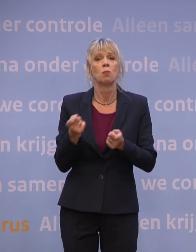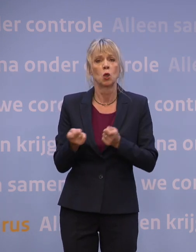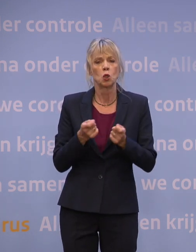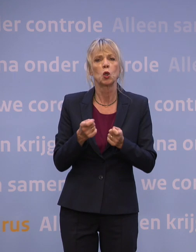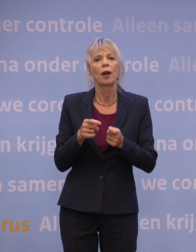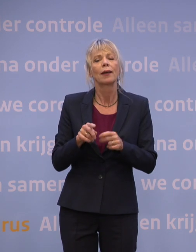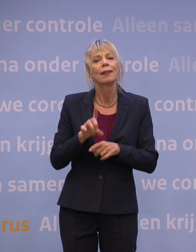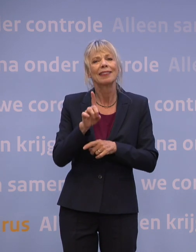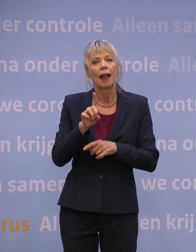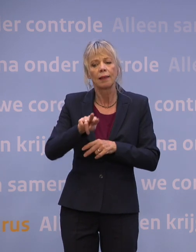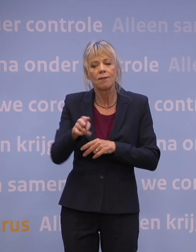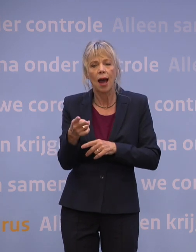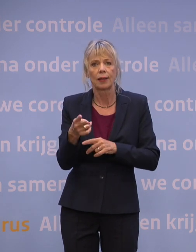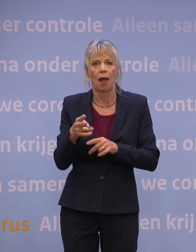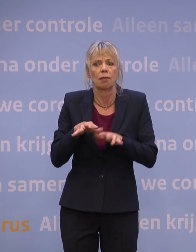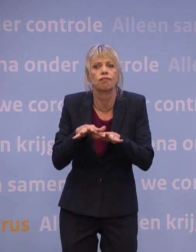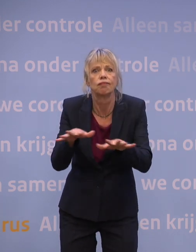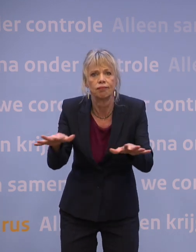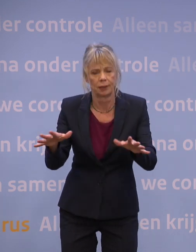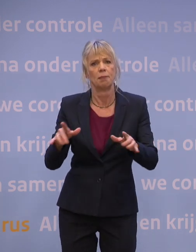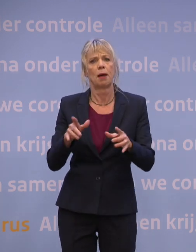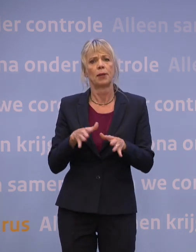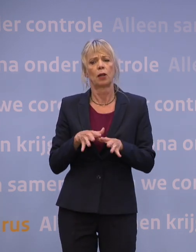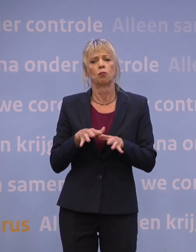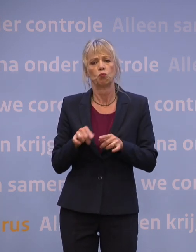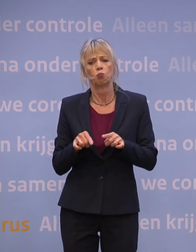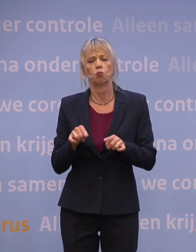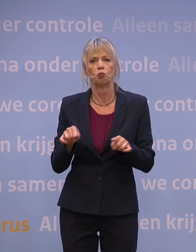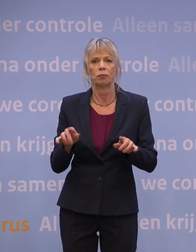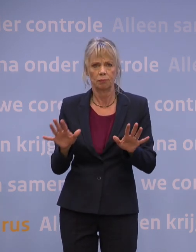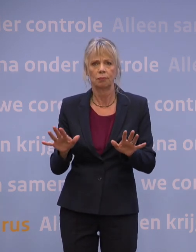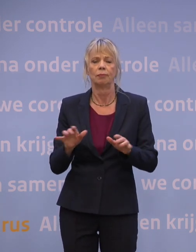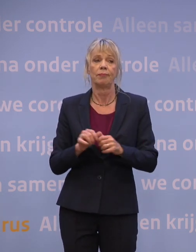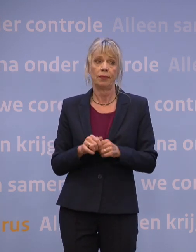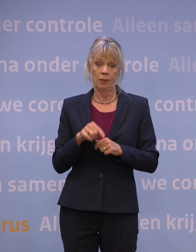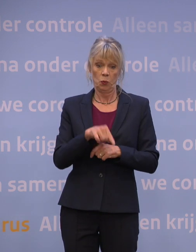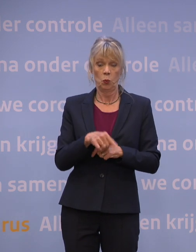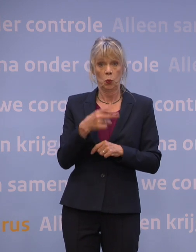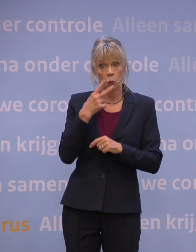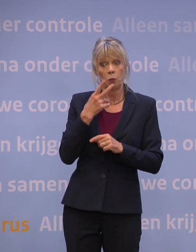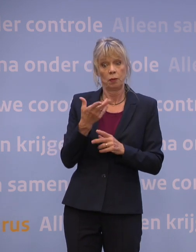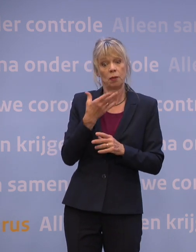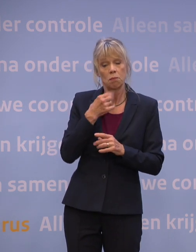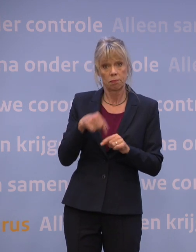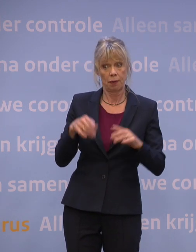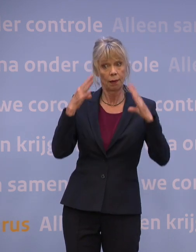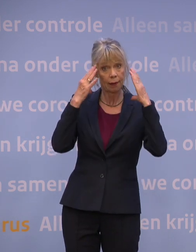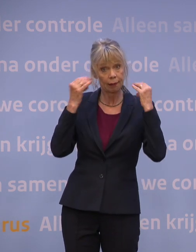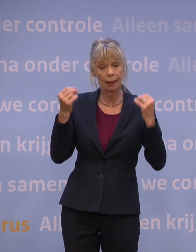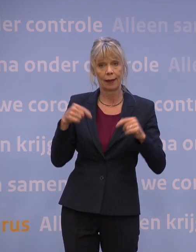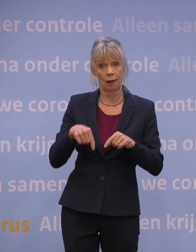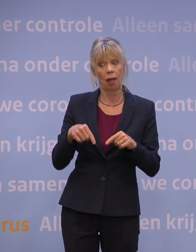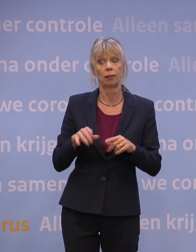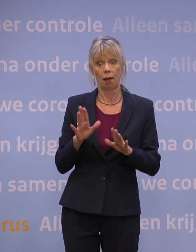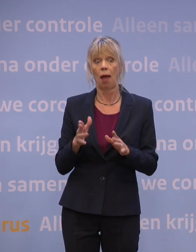En we weten ook dat inmiddels ook uit de kiemsurveyings in Nederland blijkt dat we hem in behoorlijke mate op Hollandse bodem